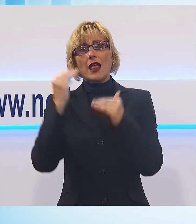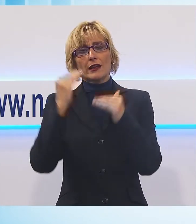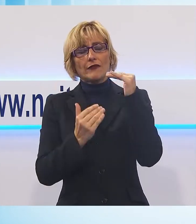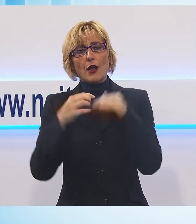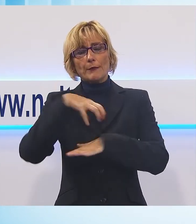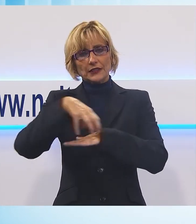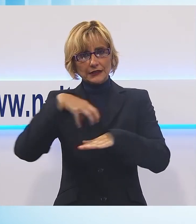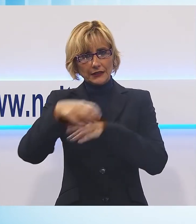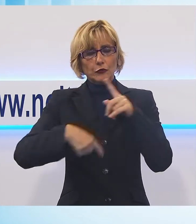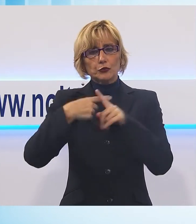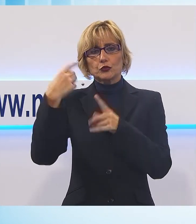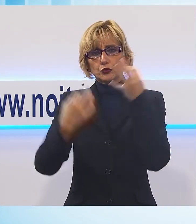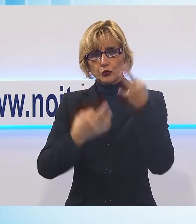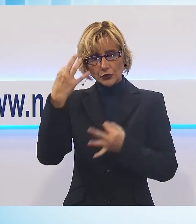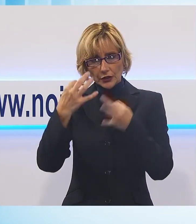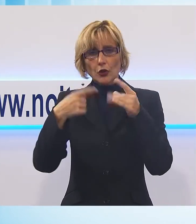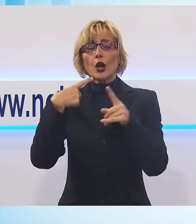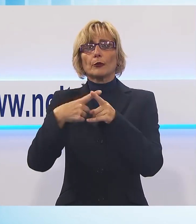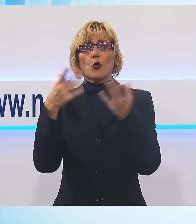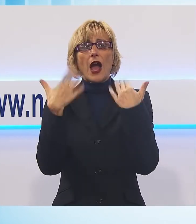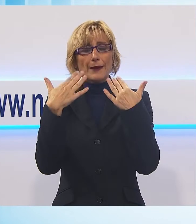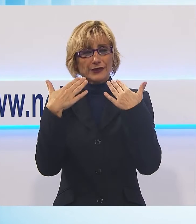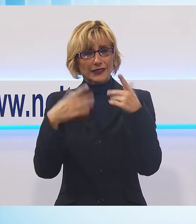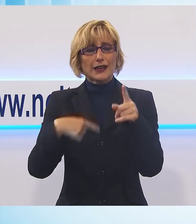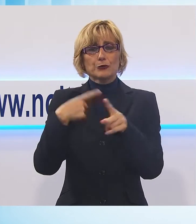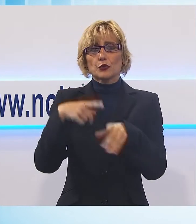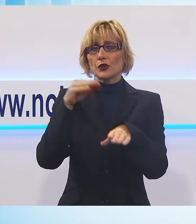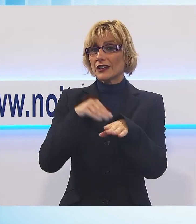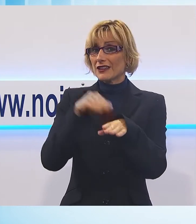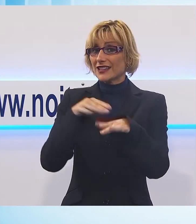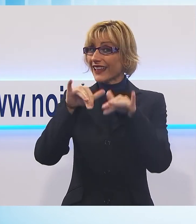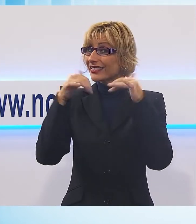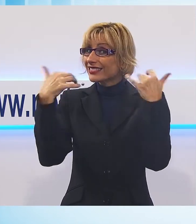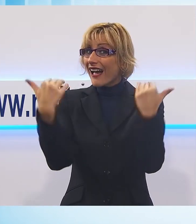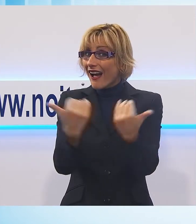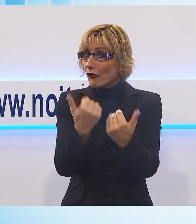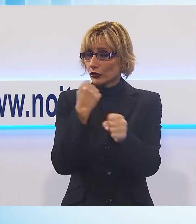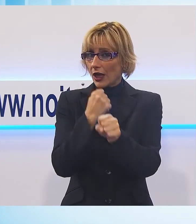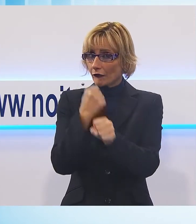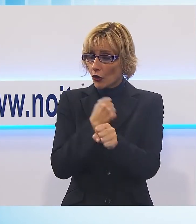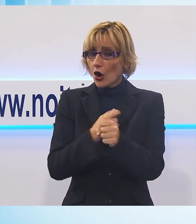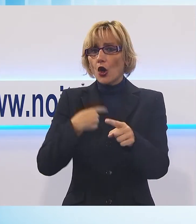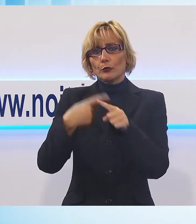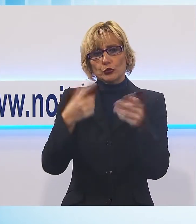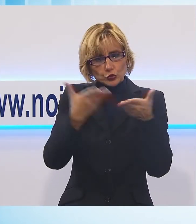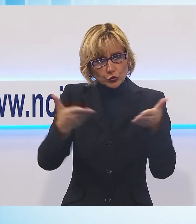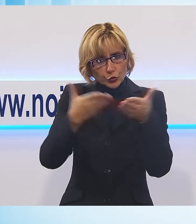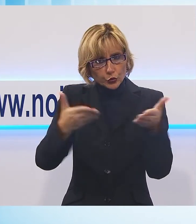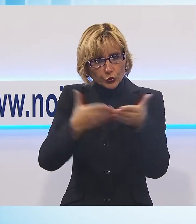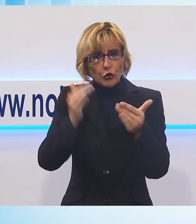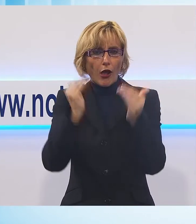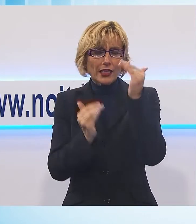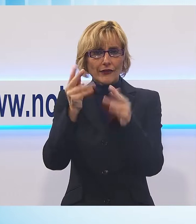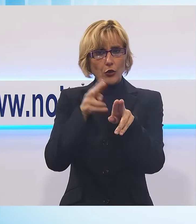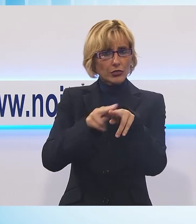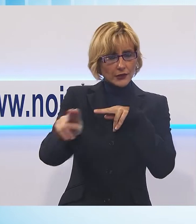giuridico che sul piano ambientale sia la richiesta di un tavolo di lavoro e di studio della problematica a livello nazionale